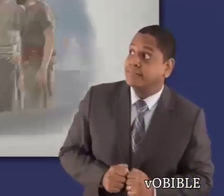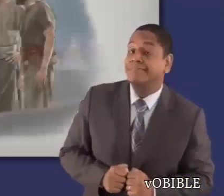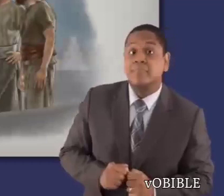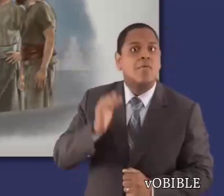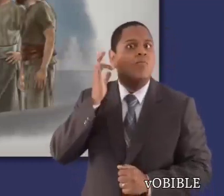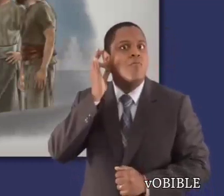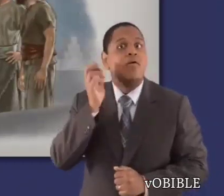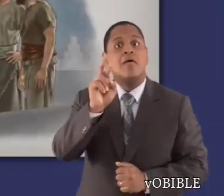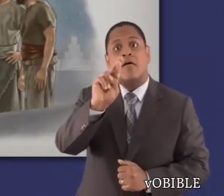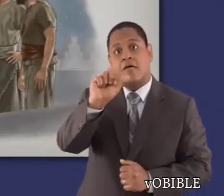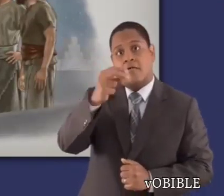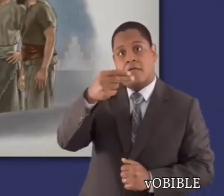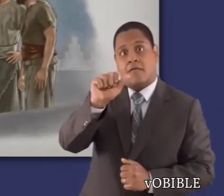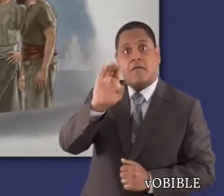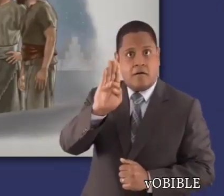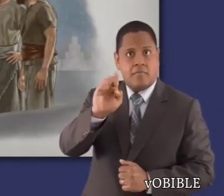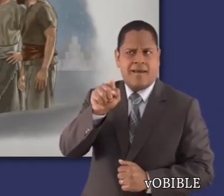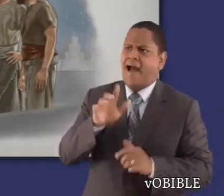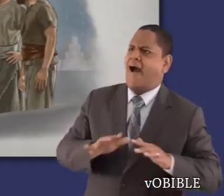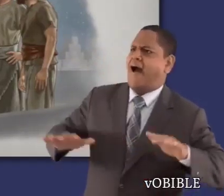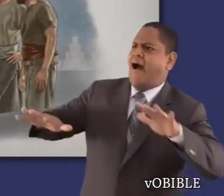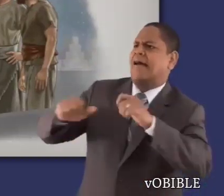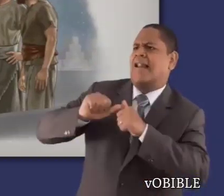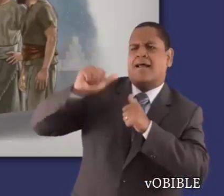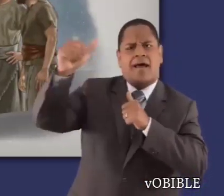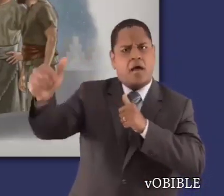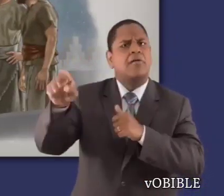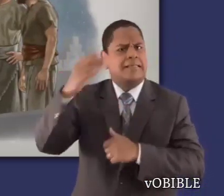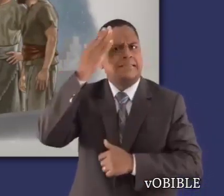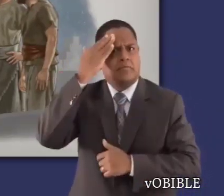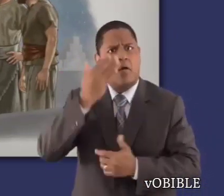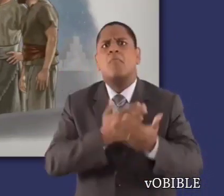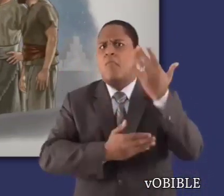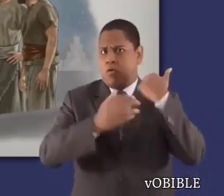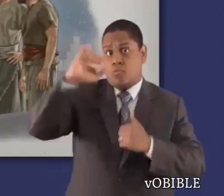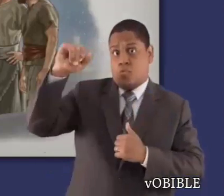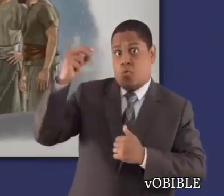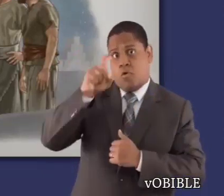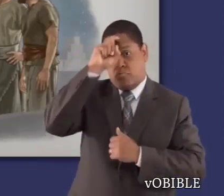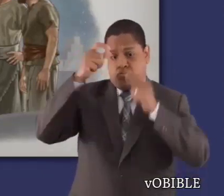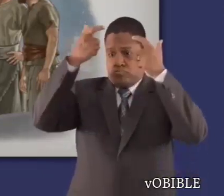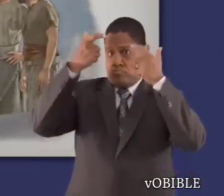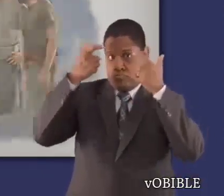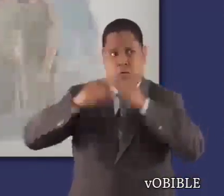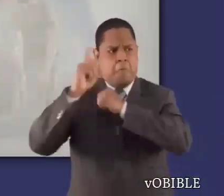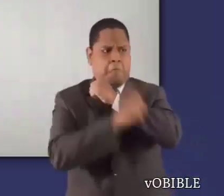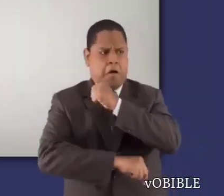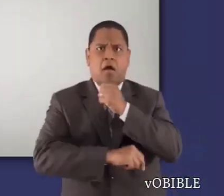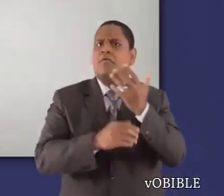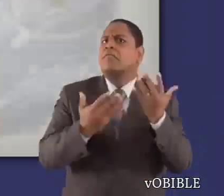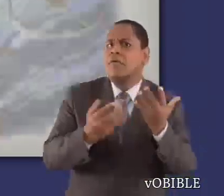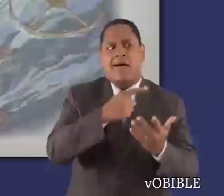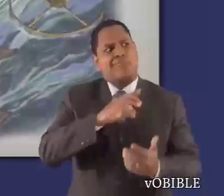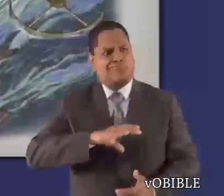Incluso 40 años después, la gente de Canaán, como Rahab de Jericó, recordaba lo que había sucedido en el Mar Rojo.